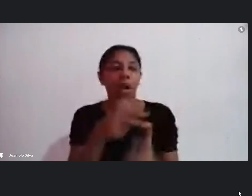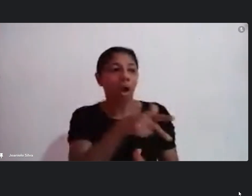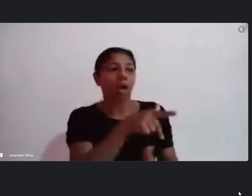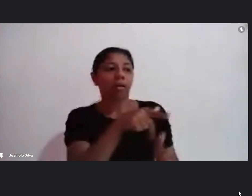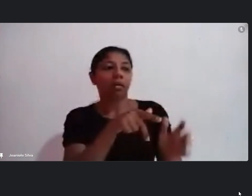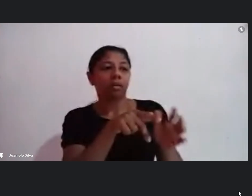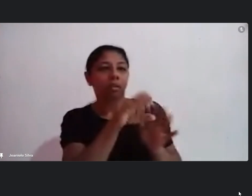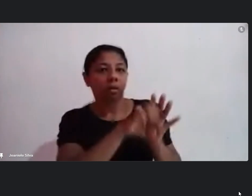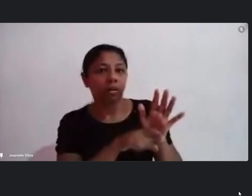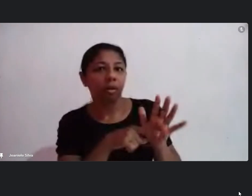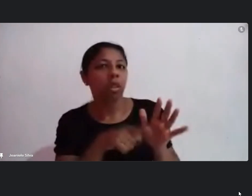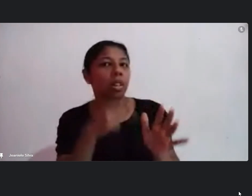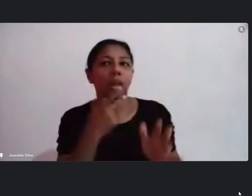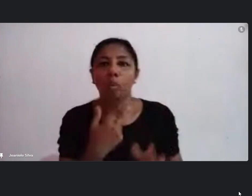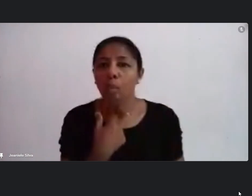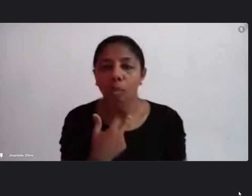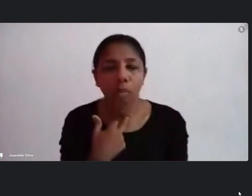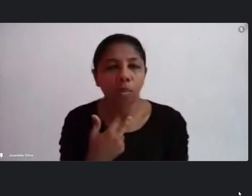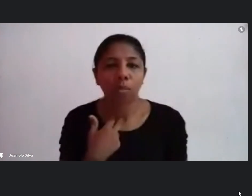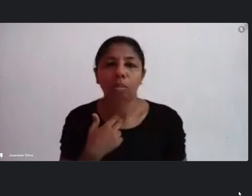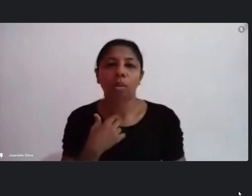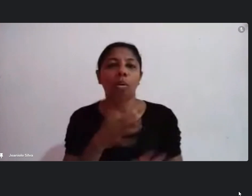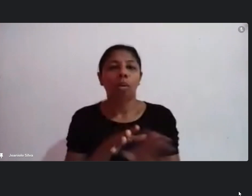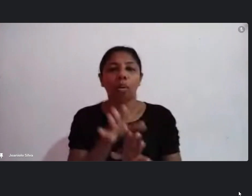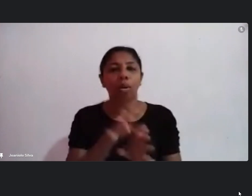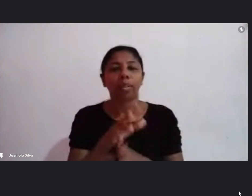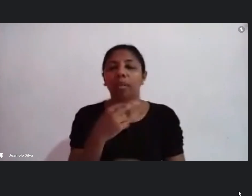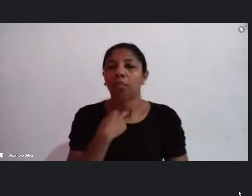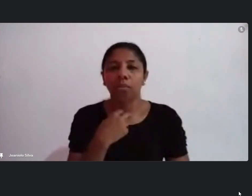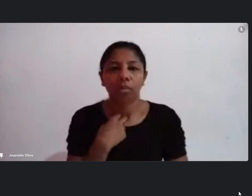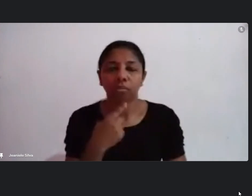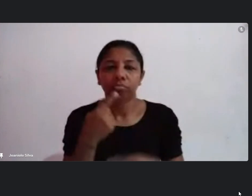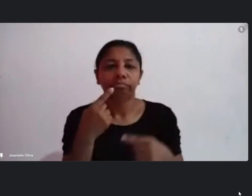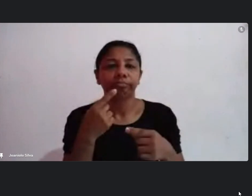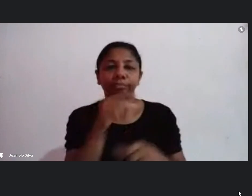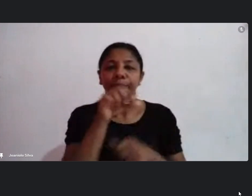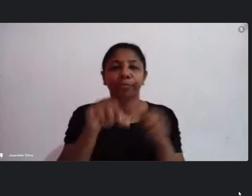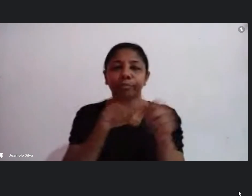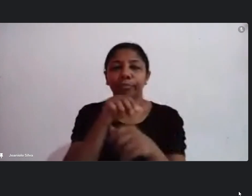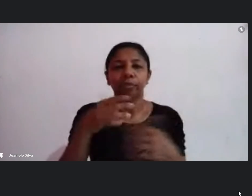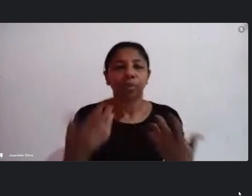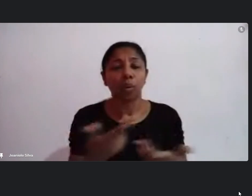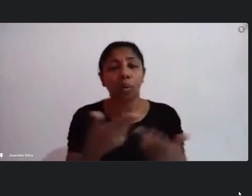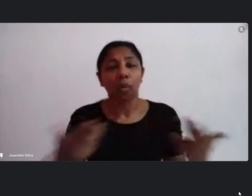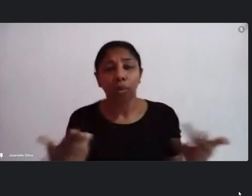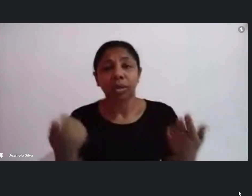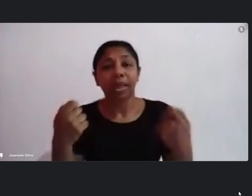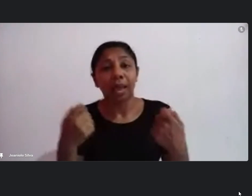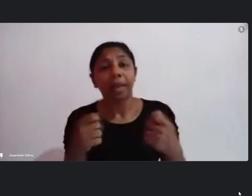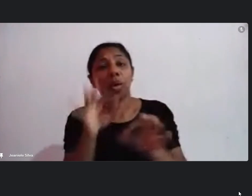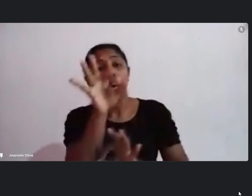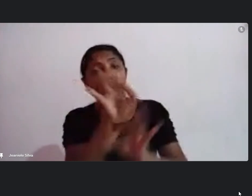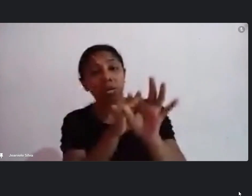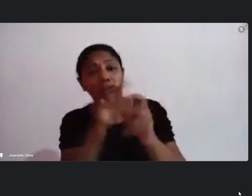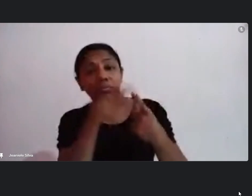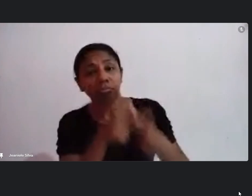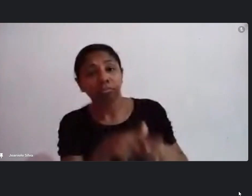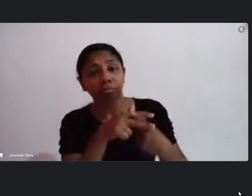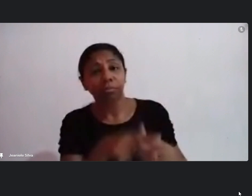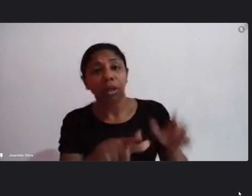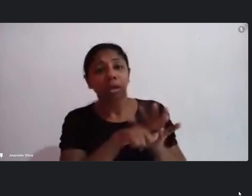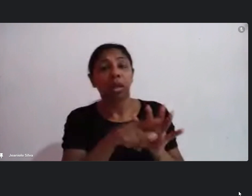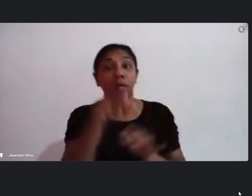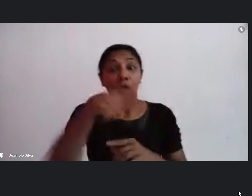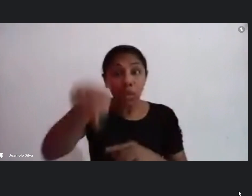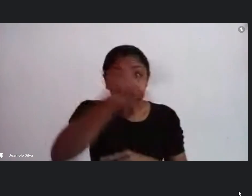os estados e municípios não vão poder usar para isso então tem coisa aí que ainda está sendo estruturada na Paula Gustavo se vocês estão ansiosos daí